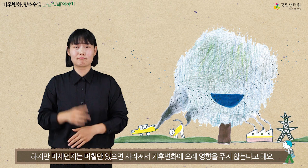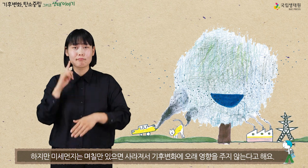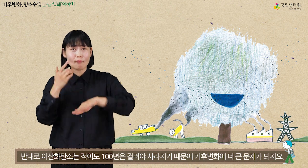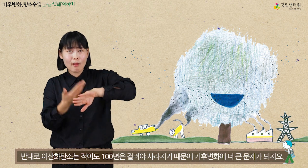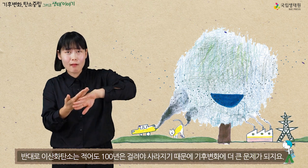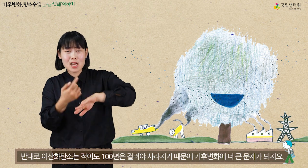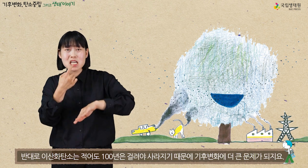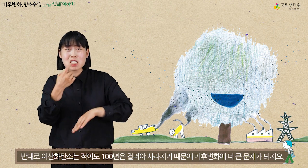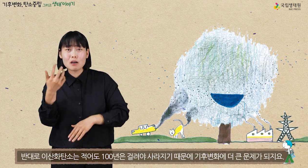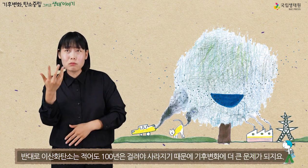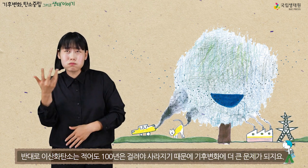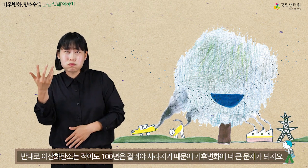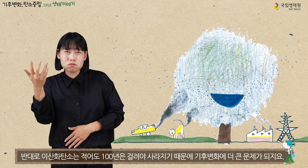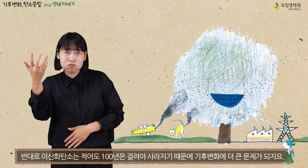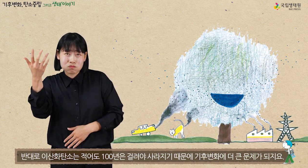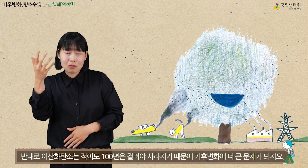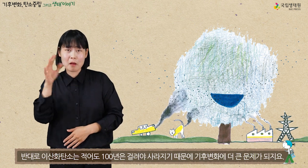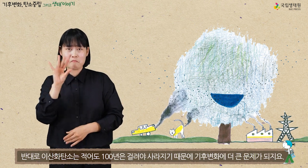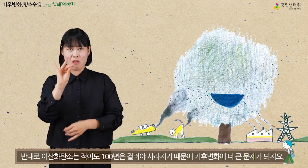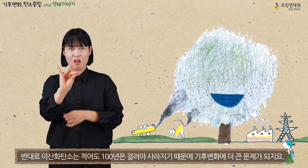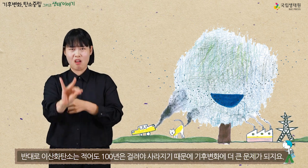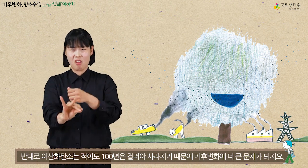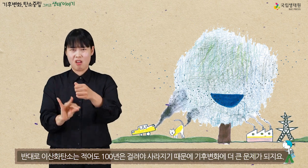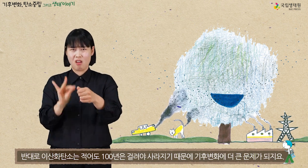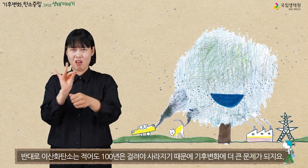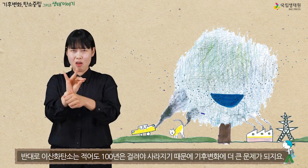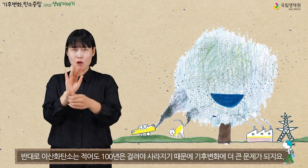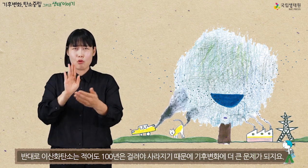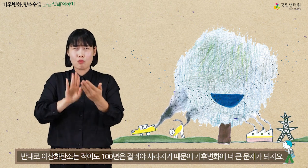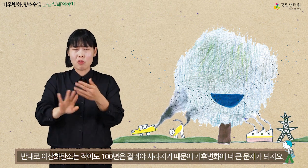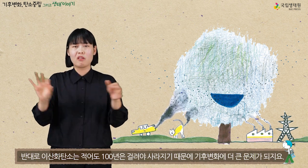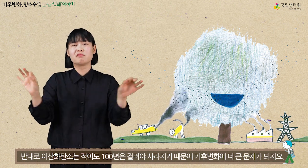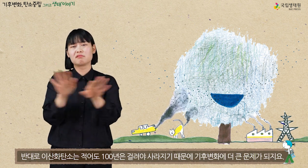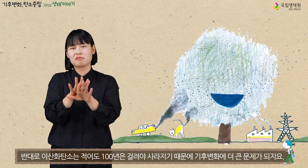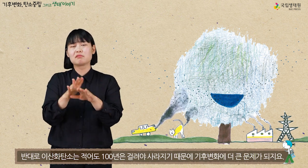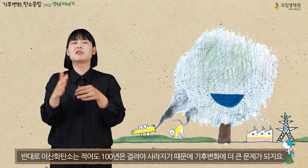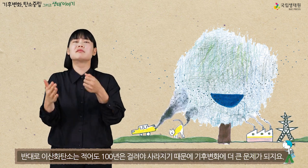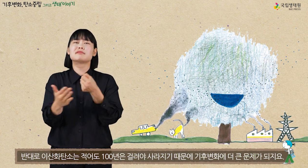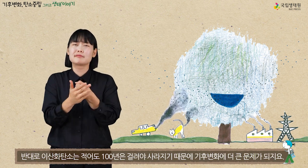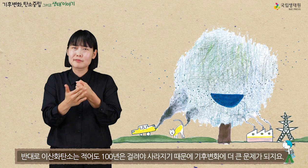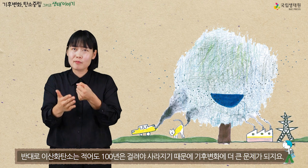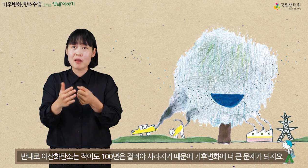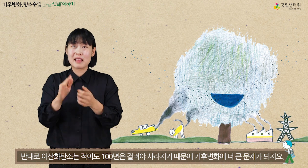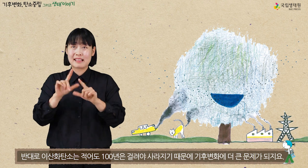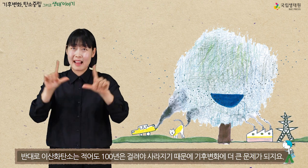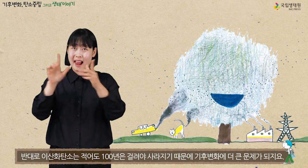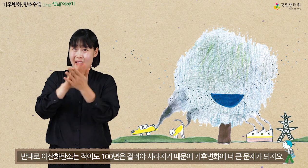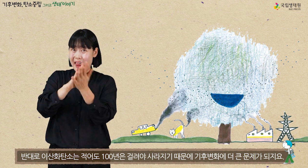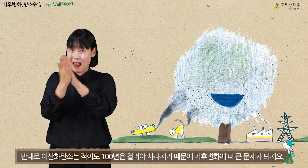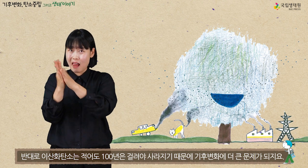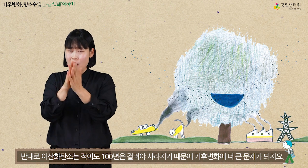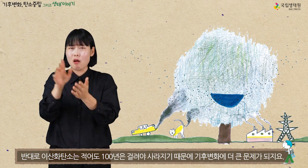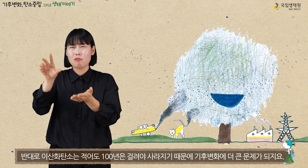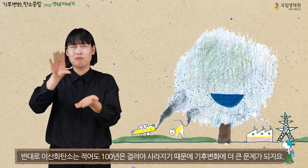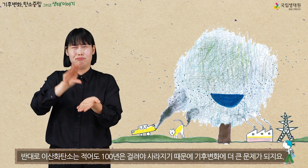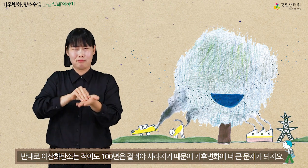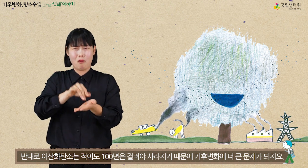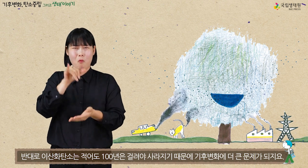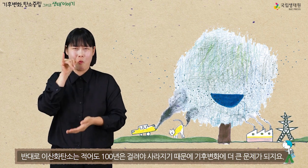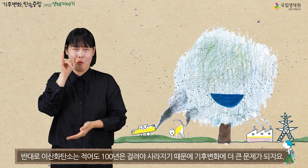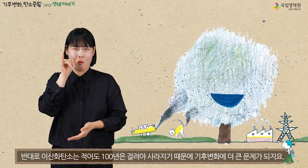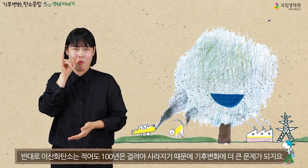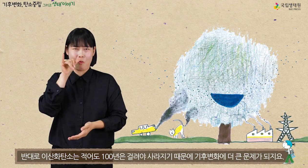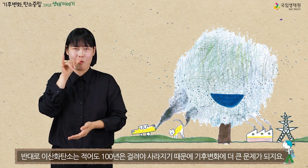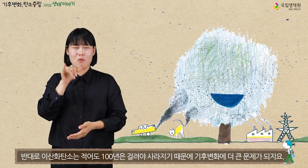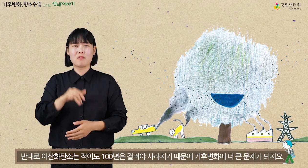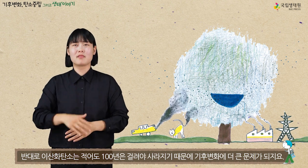해요. 반대로 이산화탄소는 적어도 100년은 걸려야 사라지기 때문에 기후변화에 더